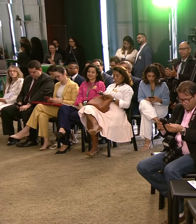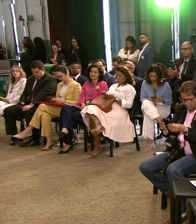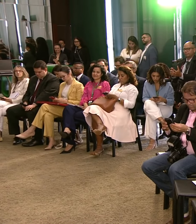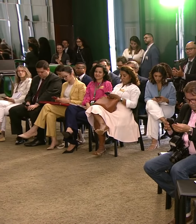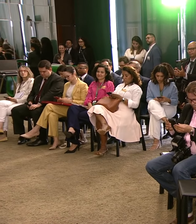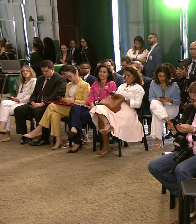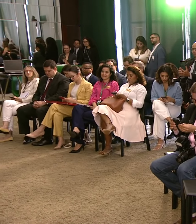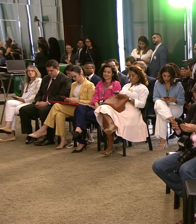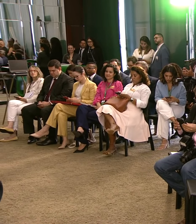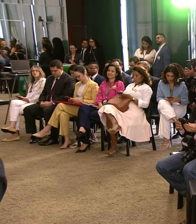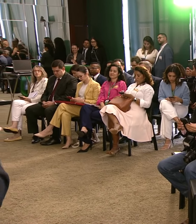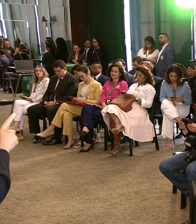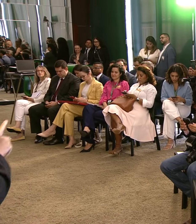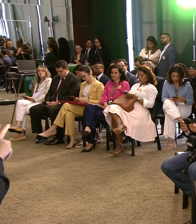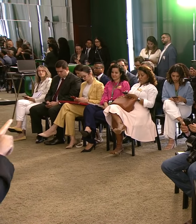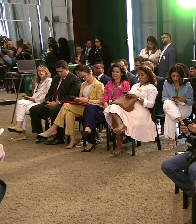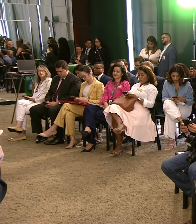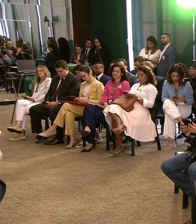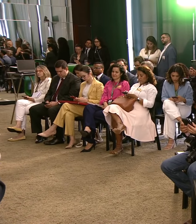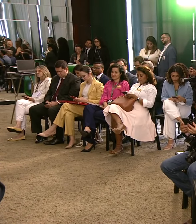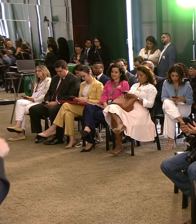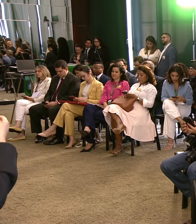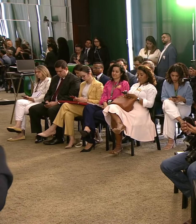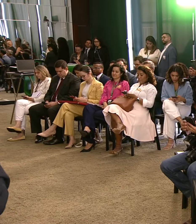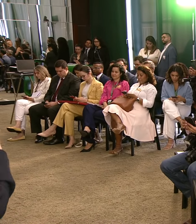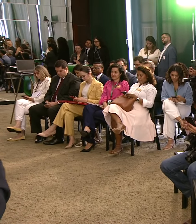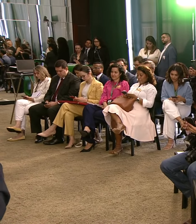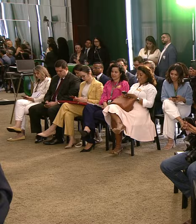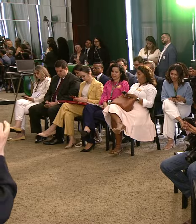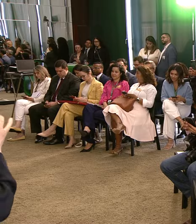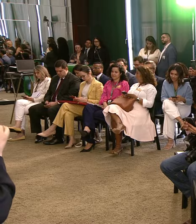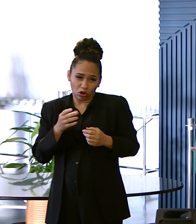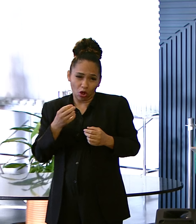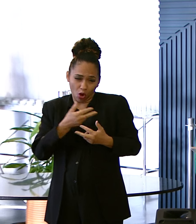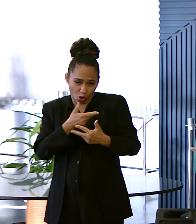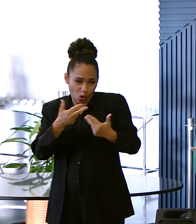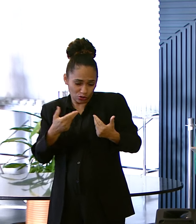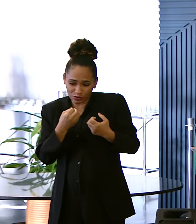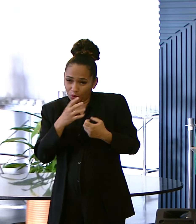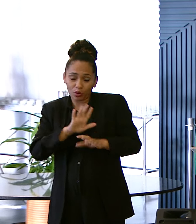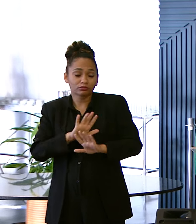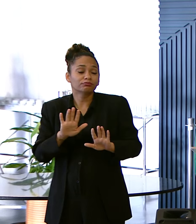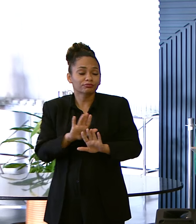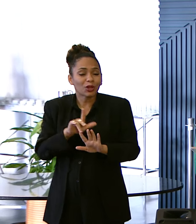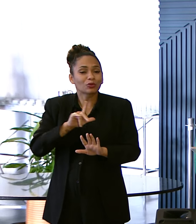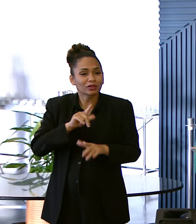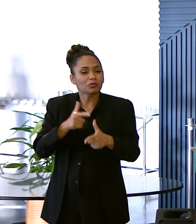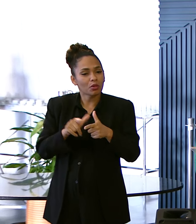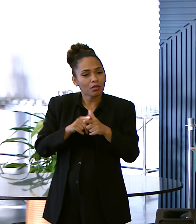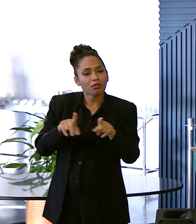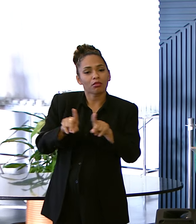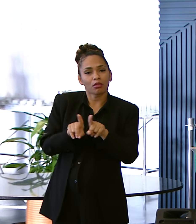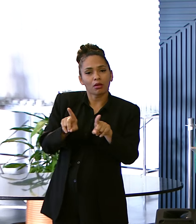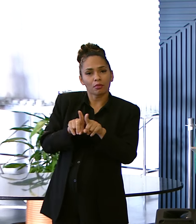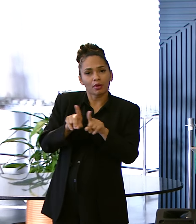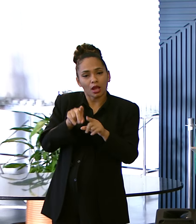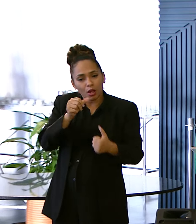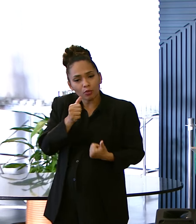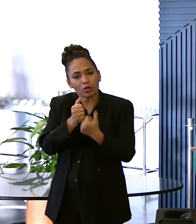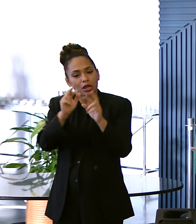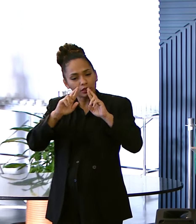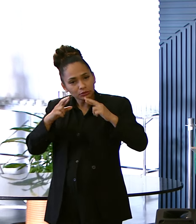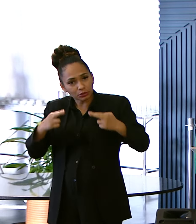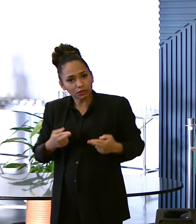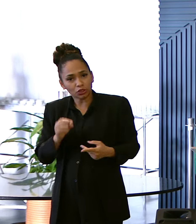Romantizar Todo mundo sabe Que a gente Passa muito perrengue Acolher Apoiar Respeitar E cuidar Da mulher